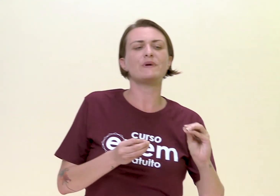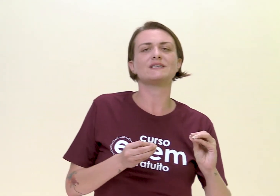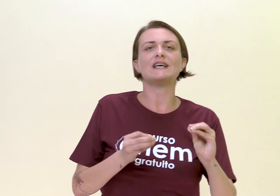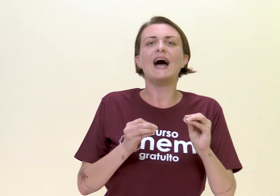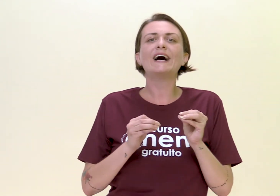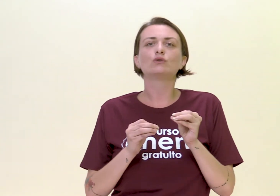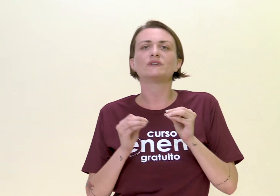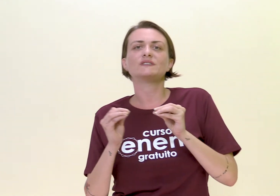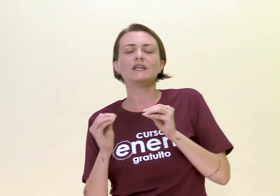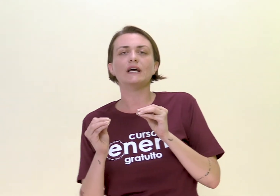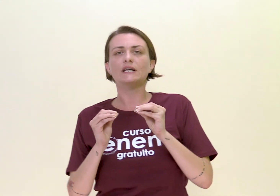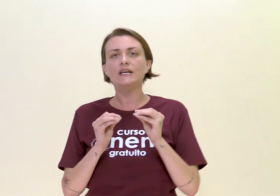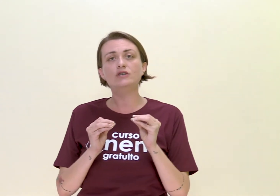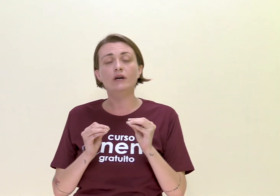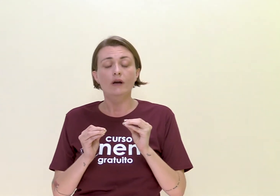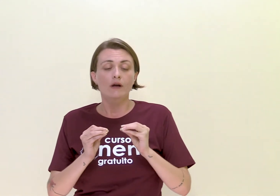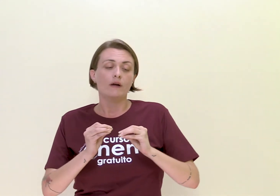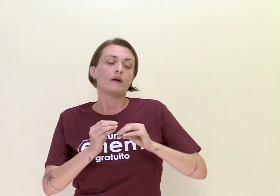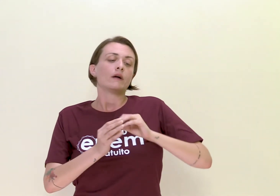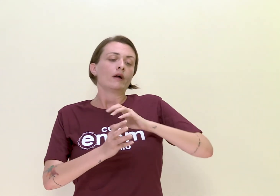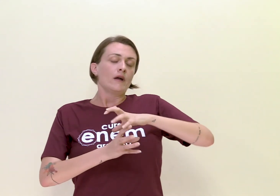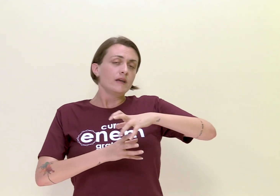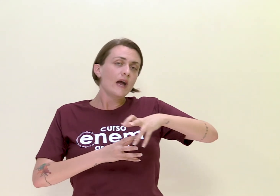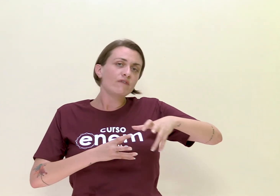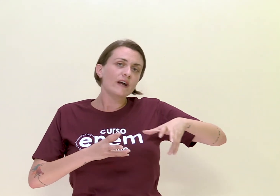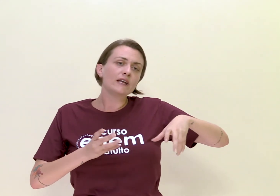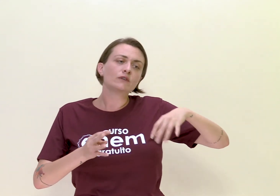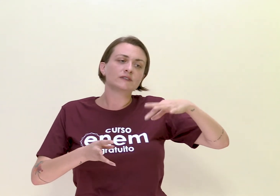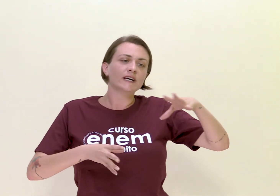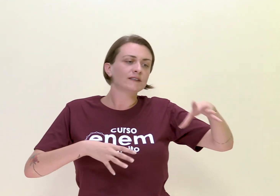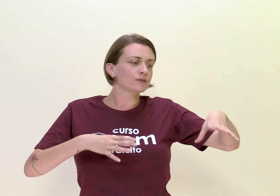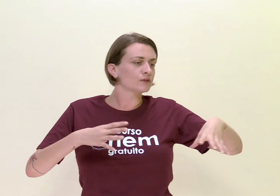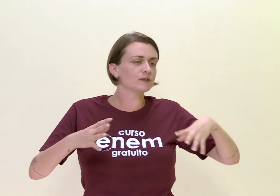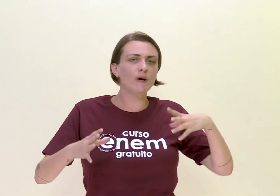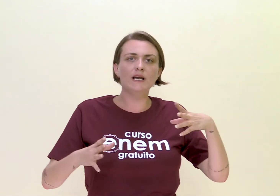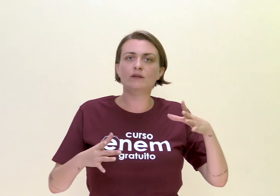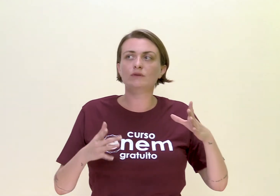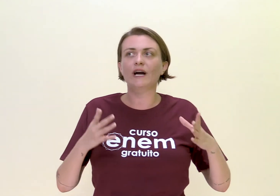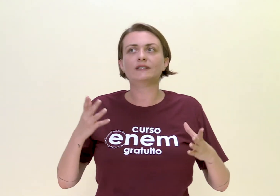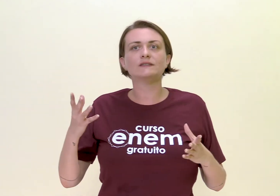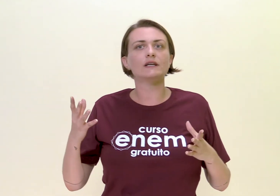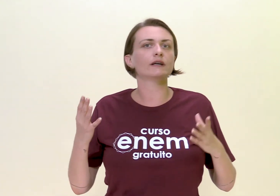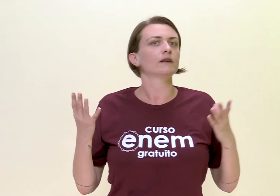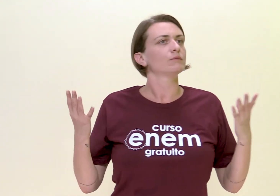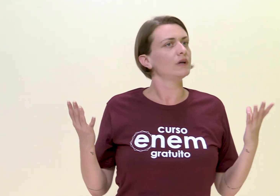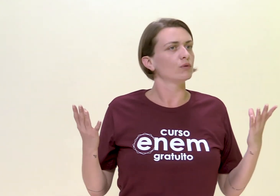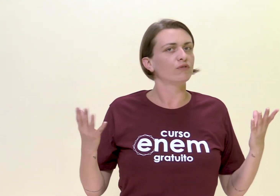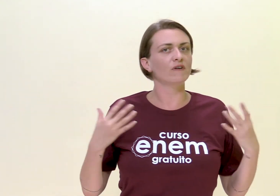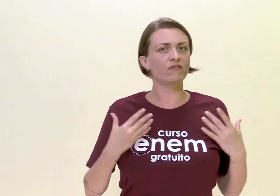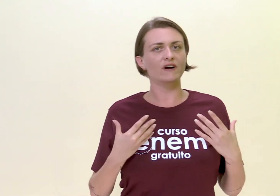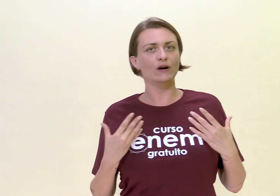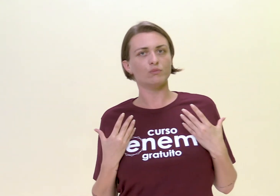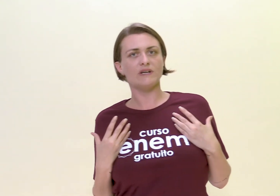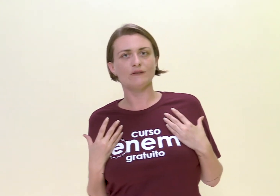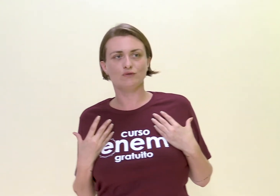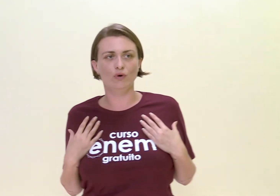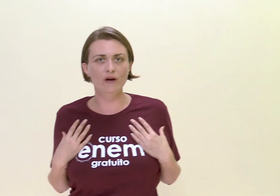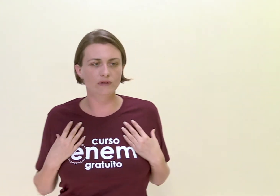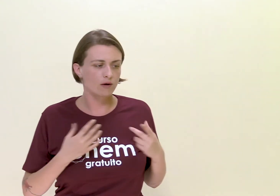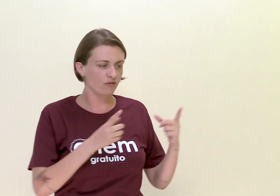pesado, assim, na crítica. E aí vai indo, essas cartas vão se espalhando, o cara se liga, meu, Fanfarrão Minésio, sou eu, o